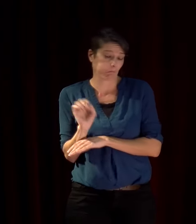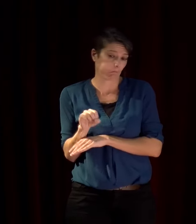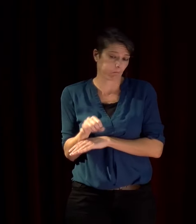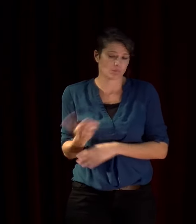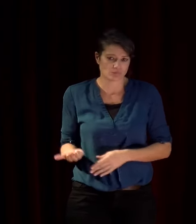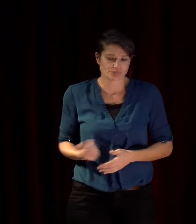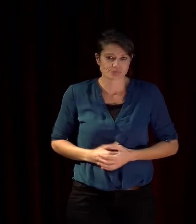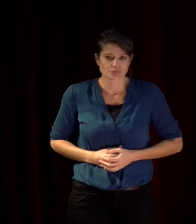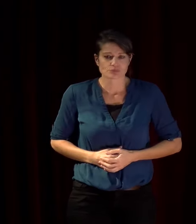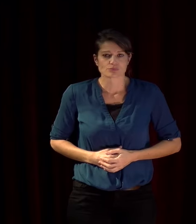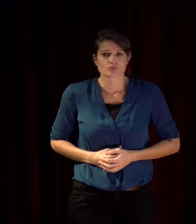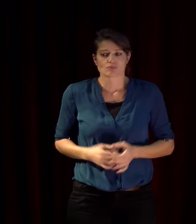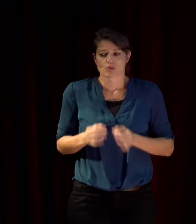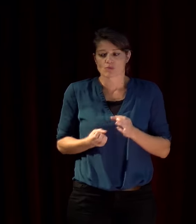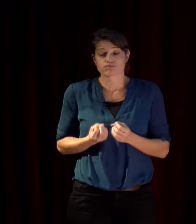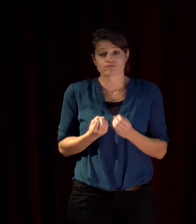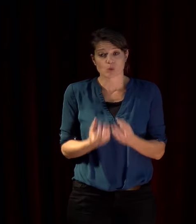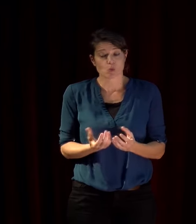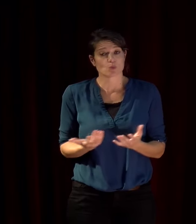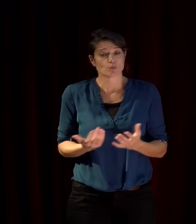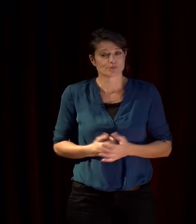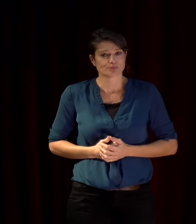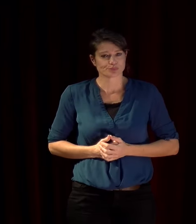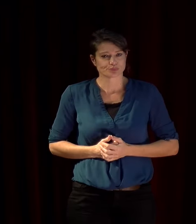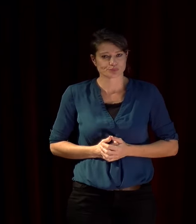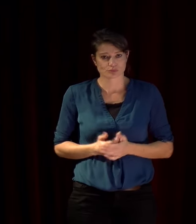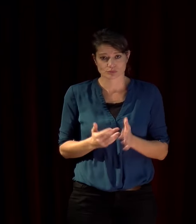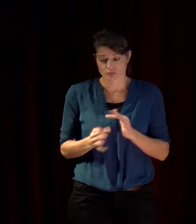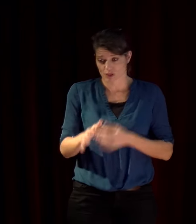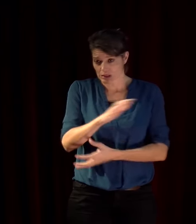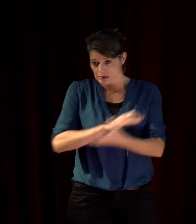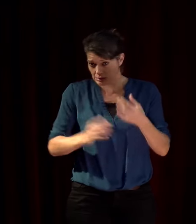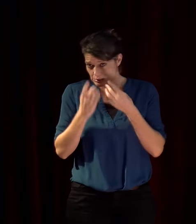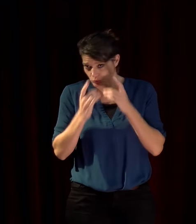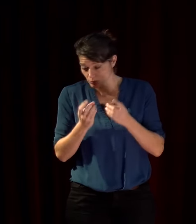les conséquences directes de la crise de la démocratie en Europe